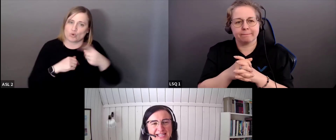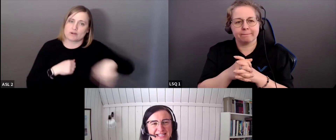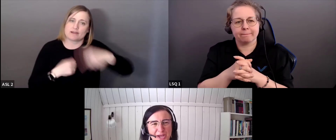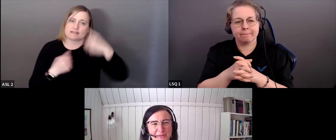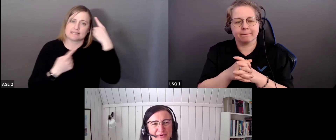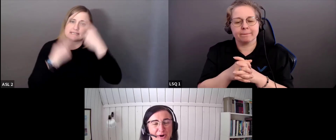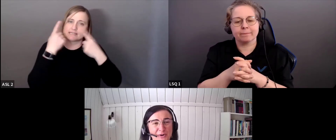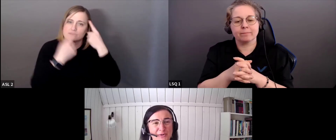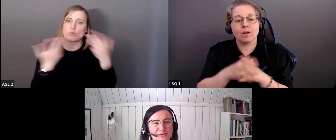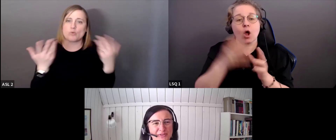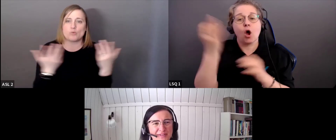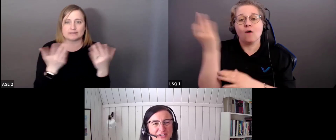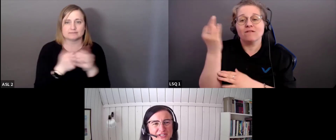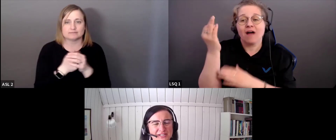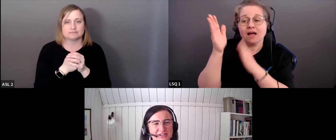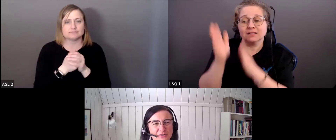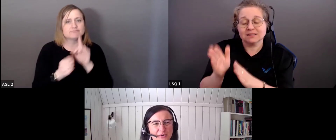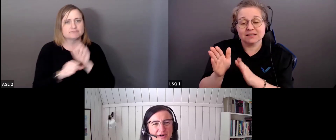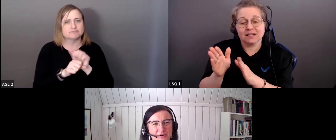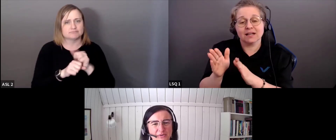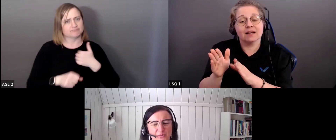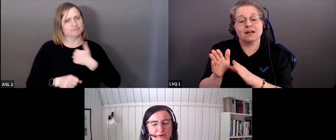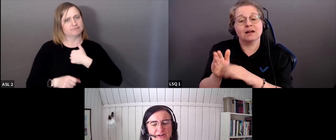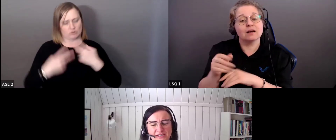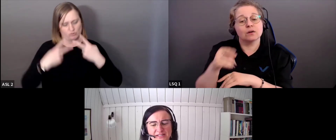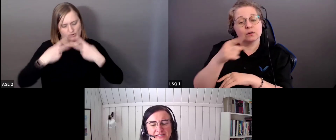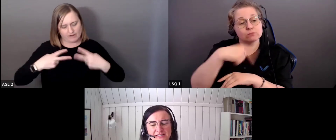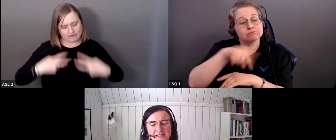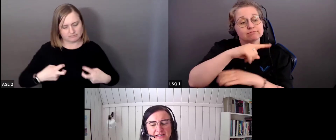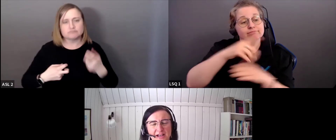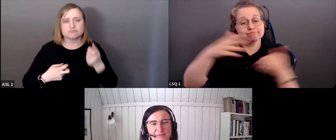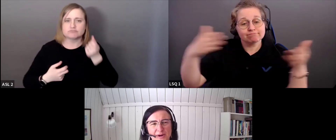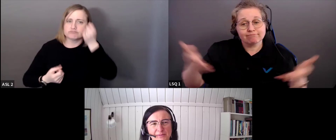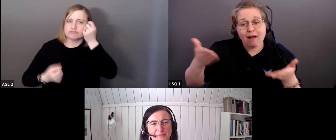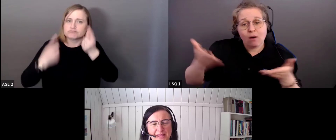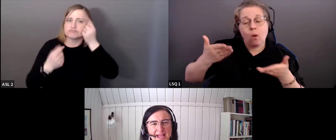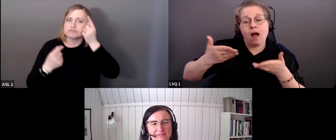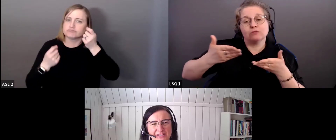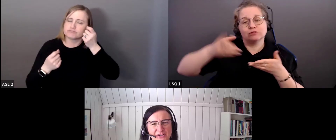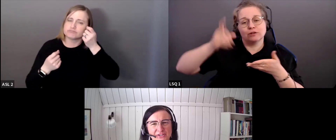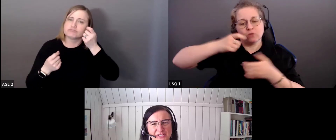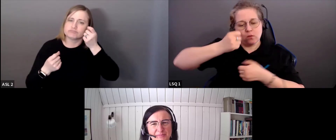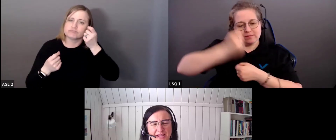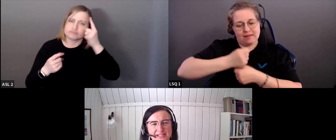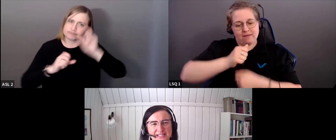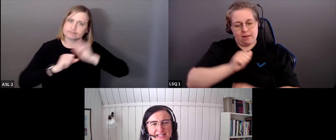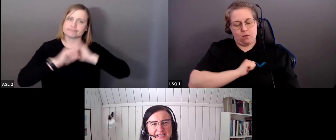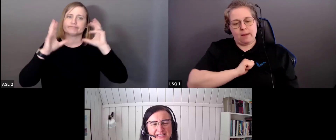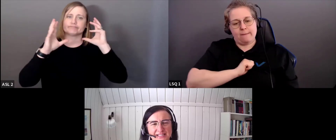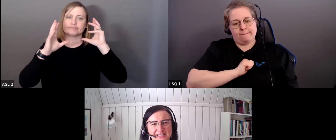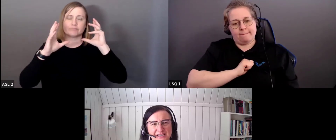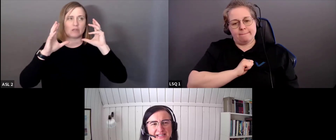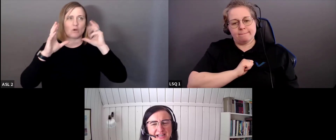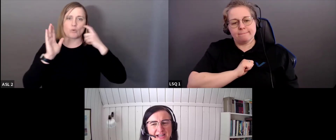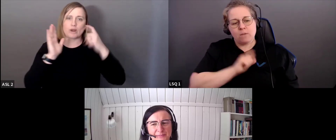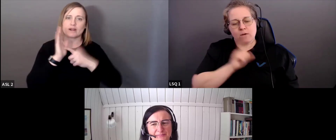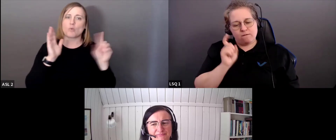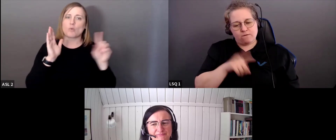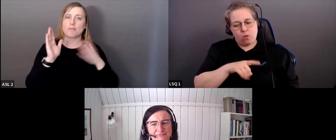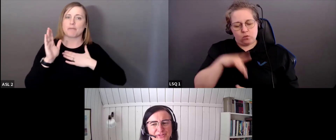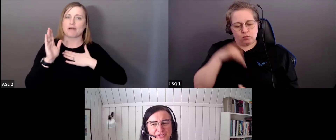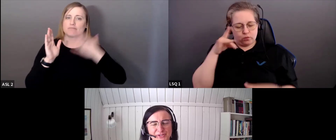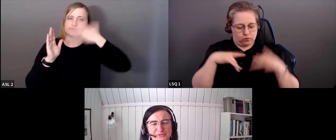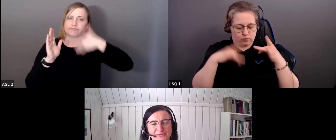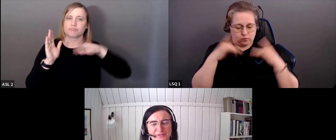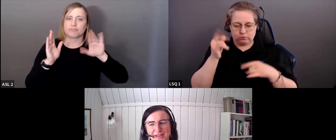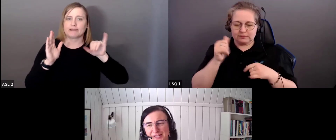Les conférenciers nous ont encouragés à travailler sur nous-mêmes, à découvrir si nous